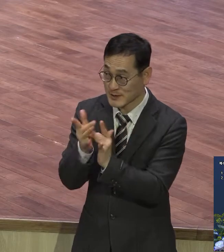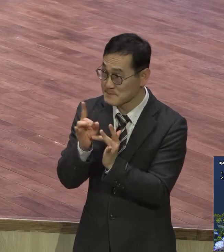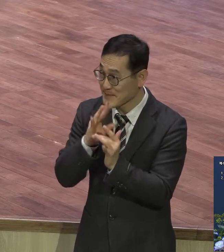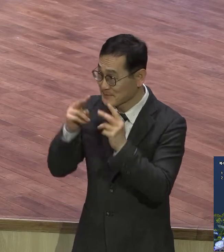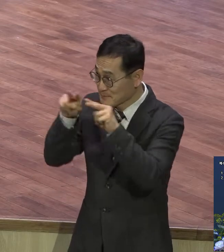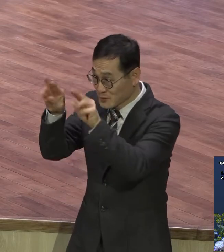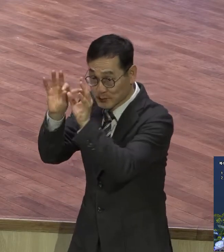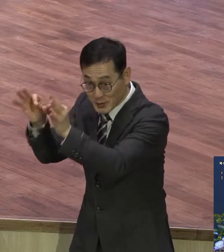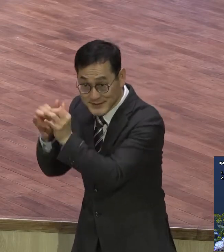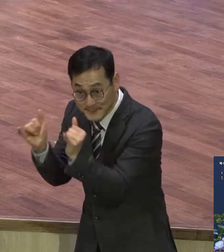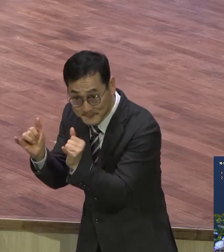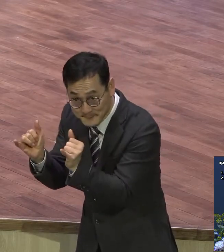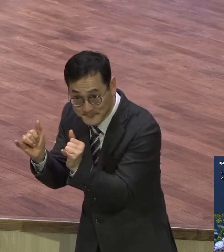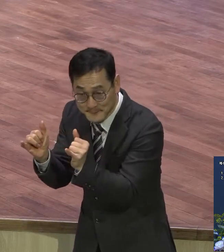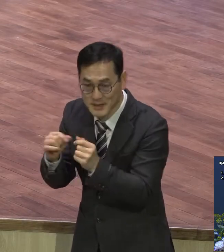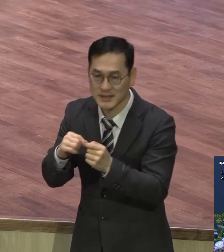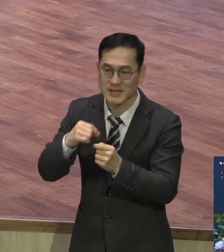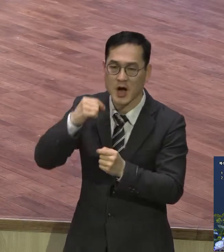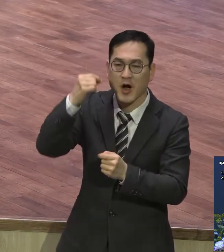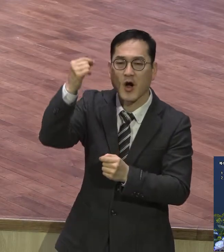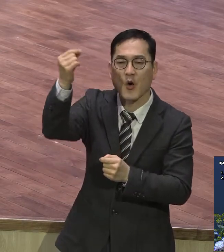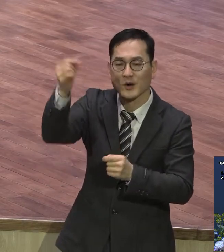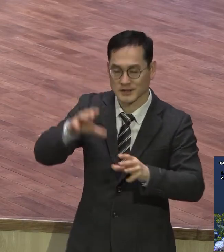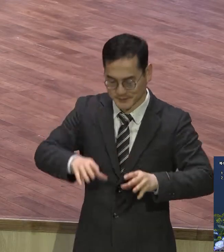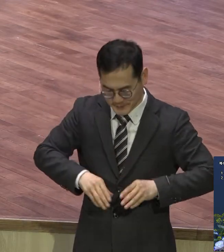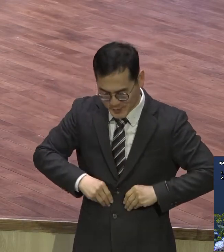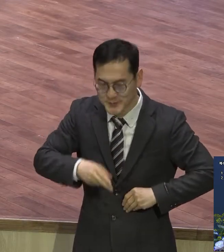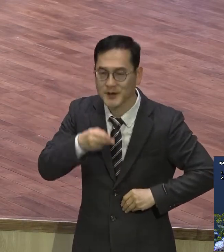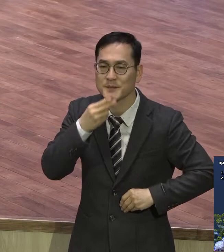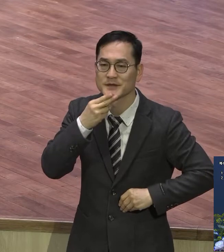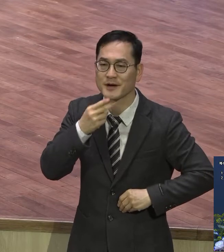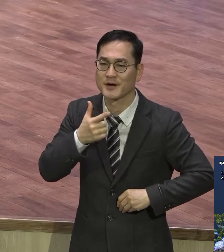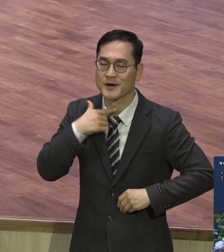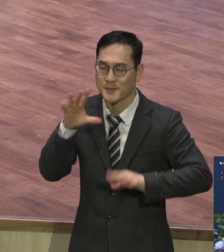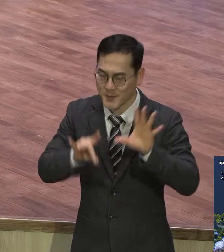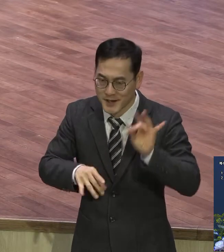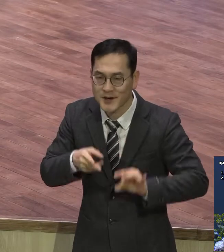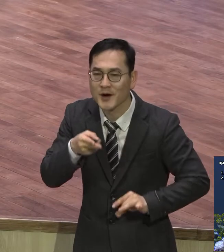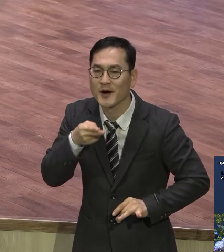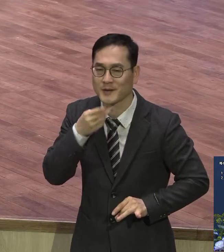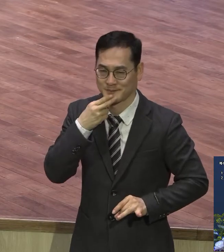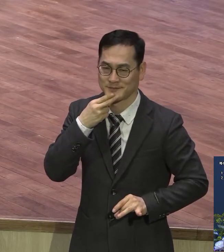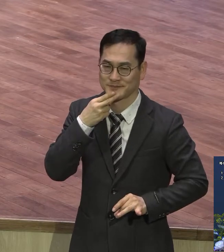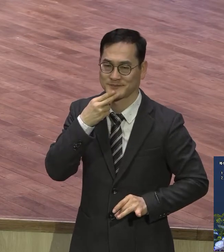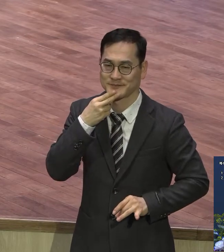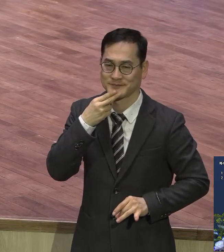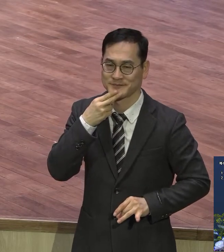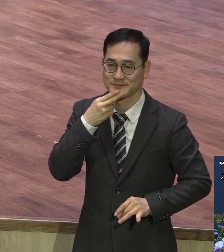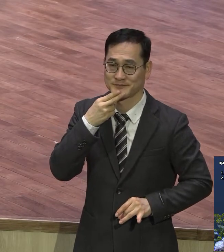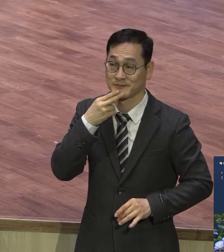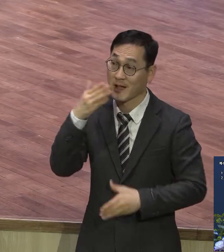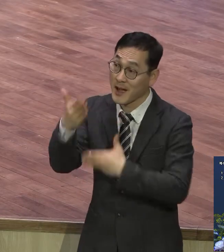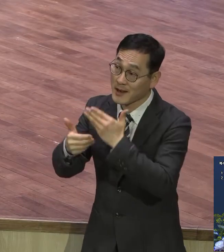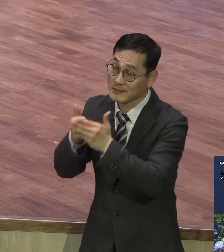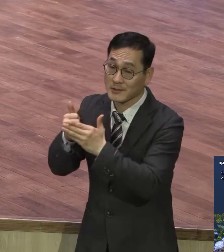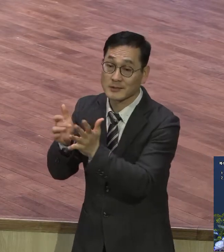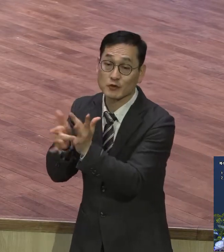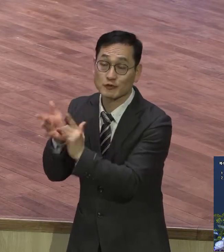영원히 줄이지 않게 목마르지 않게 해 주겠다는 예수님의 친히 하신 약속이에요